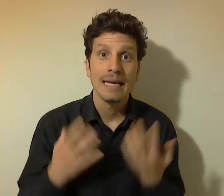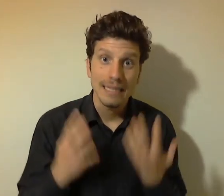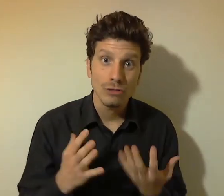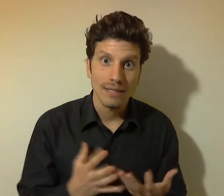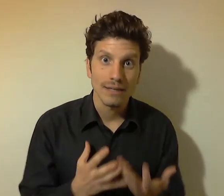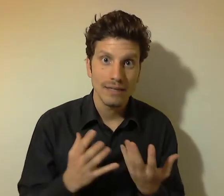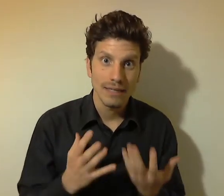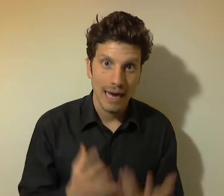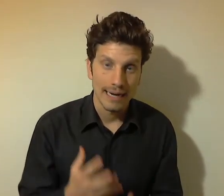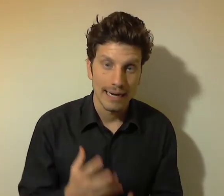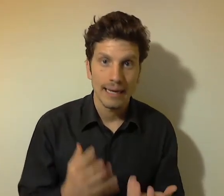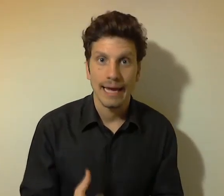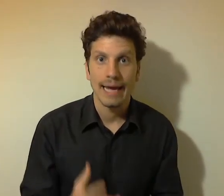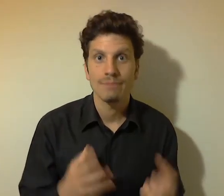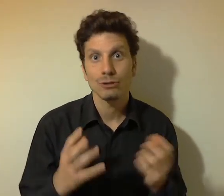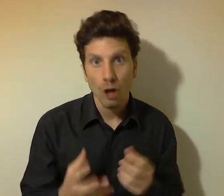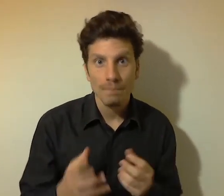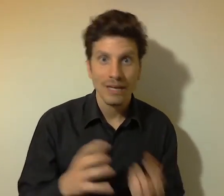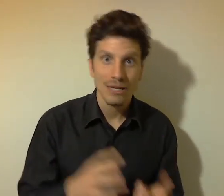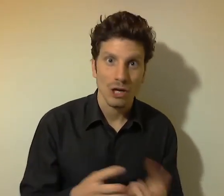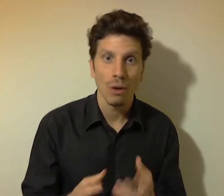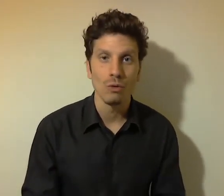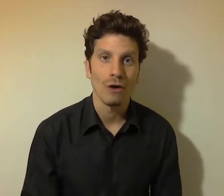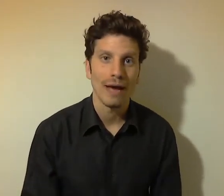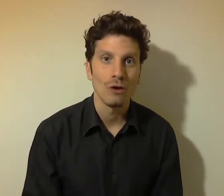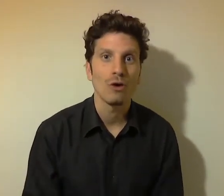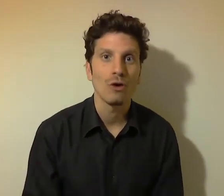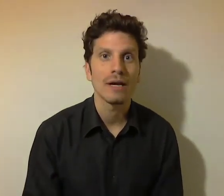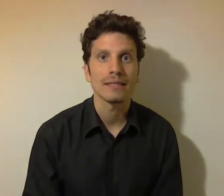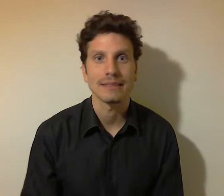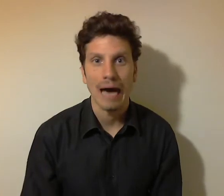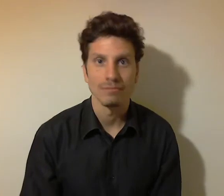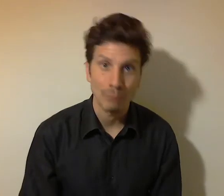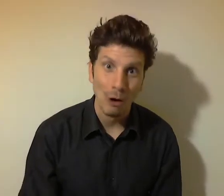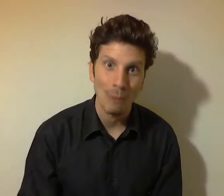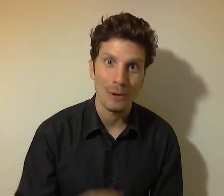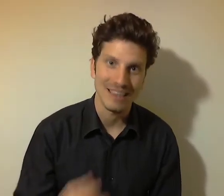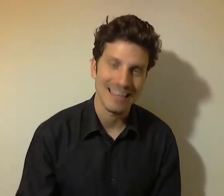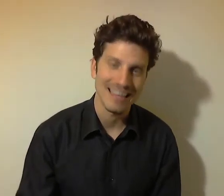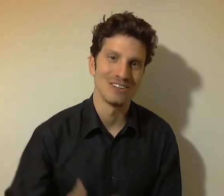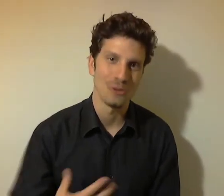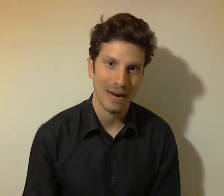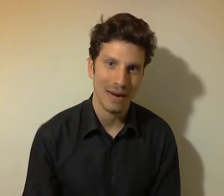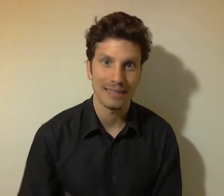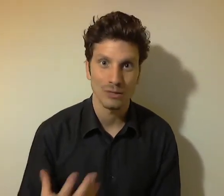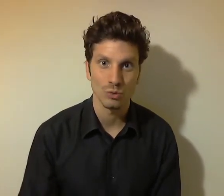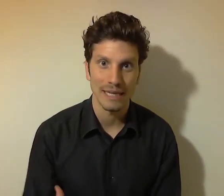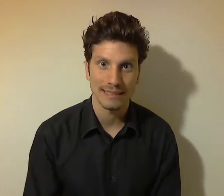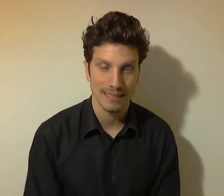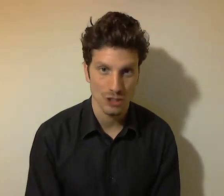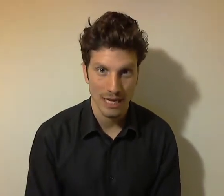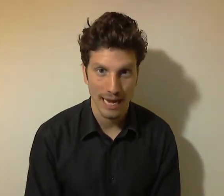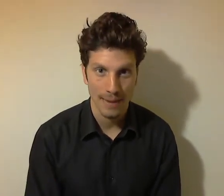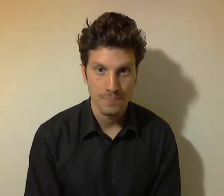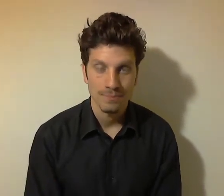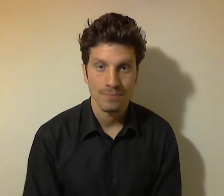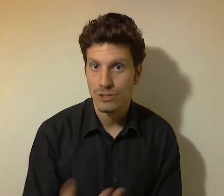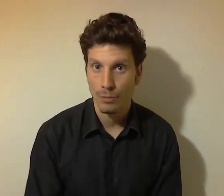Devo dirvi anche che so che c'è qualcuno che non sta proprio mettendo in pratica tutte le strategie che sto